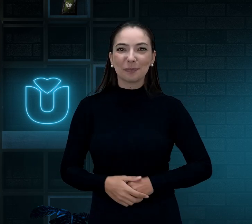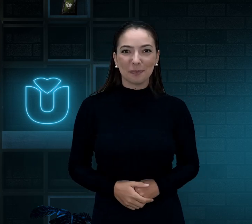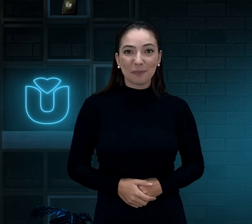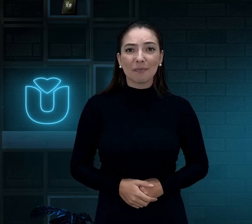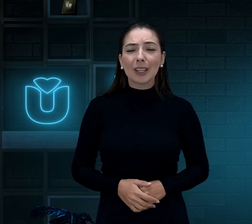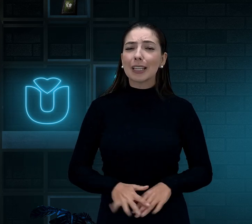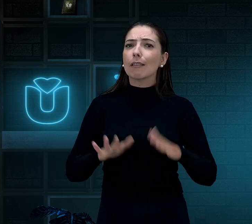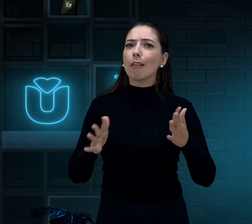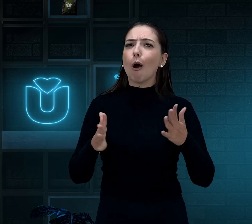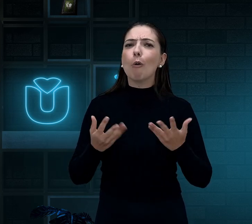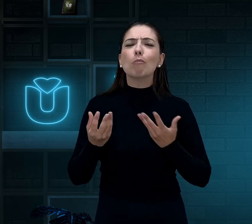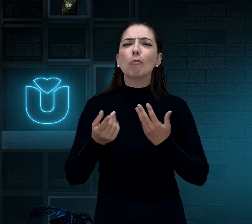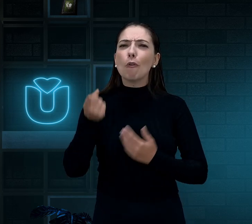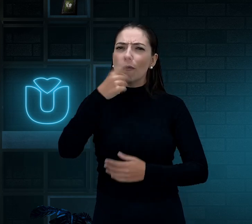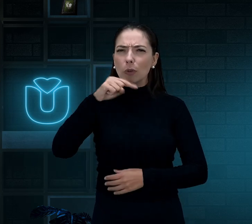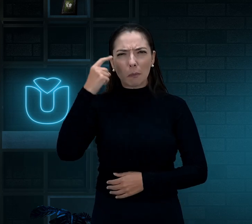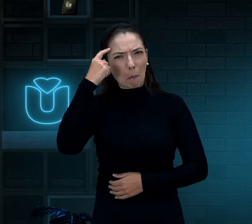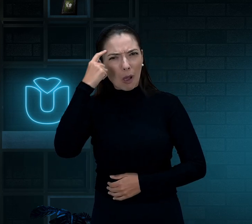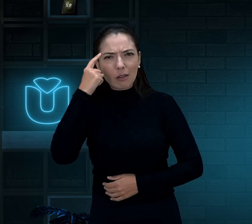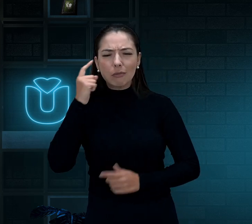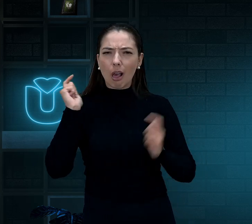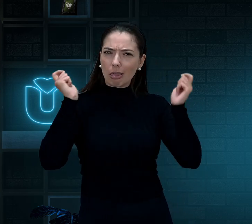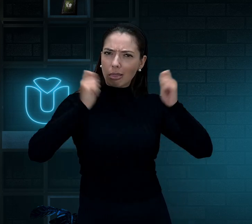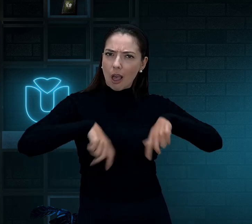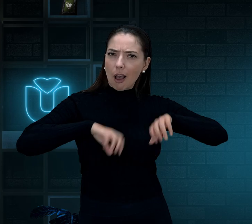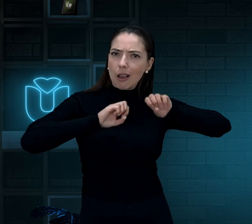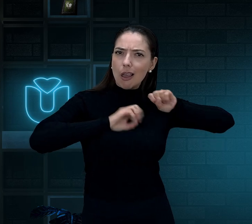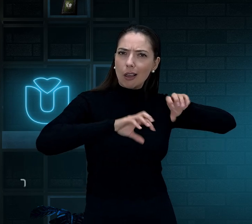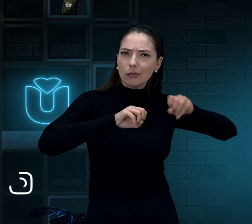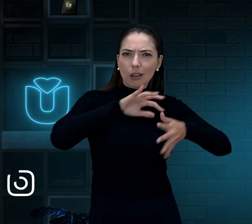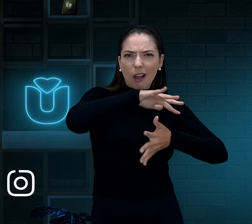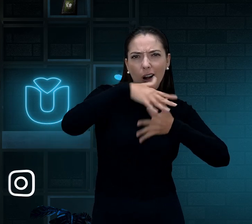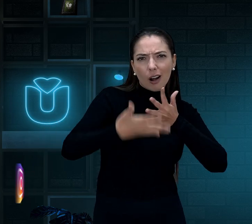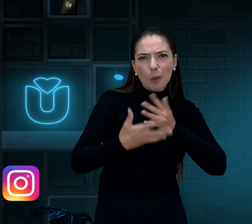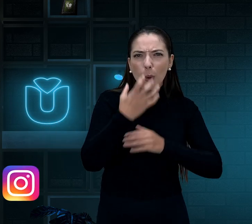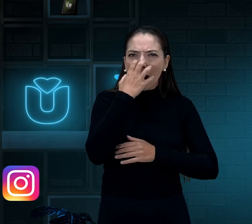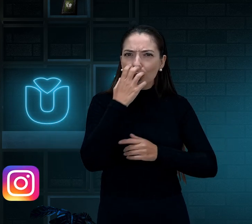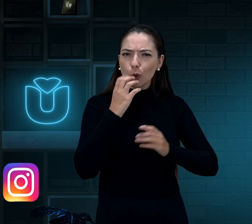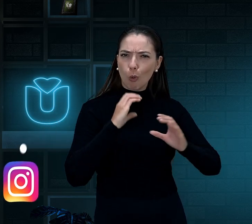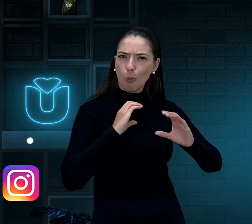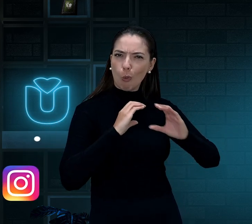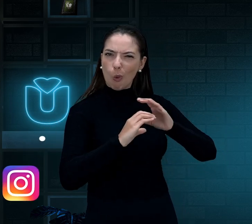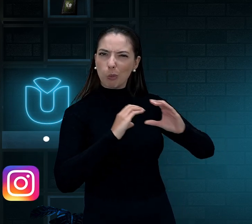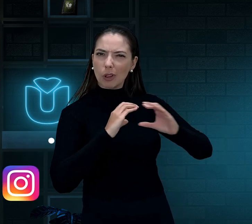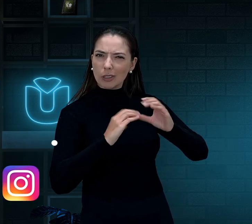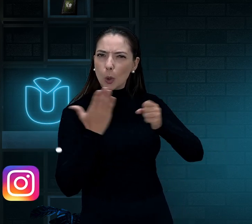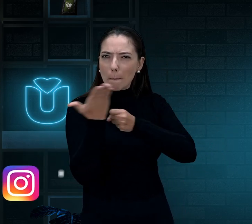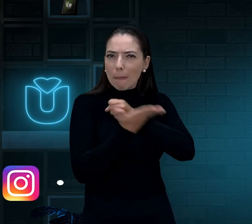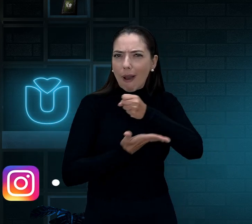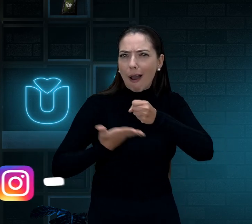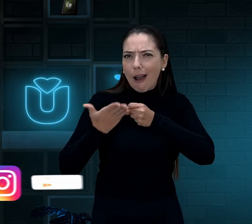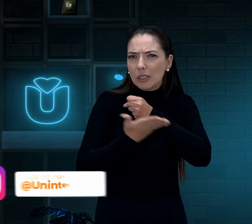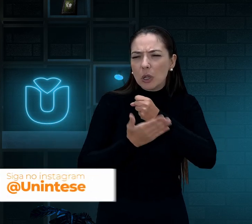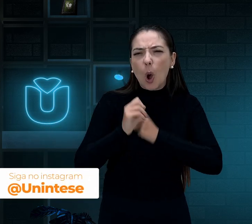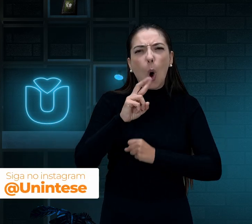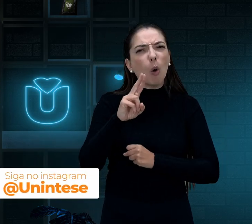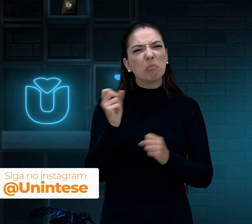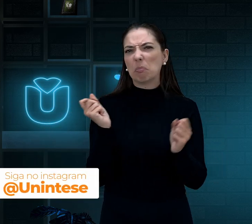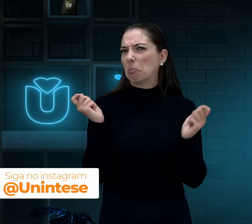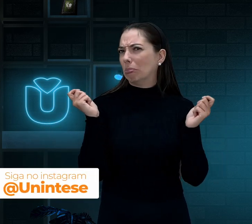Então, vocês pensam, será que é possível se comunicar com o cachorro em libras? Mesmo que seja básico, eles